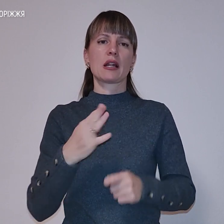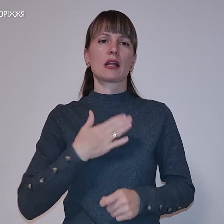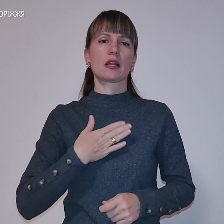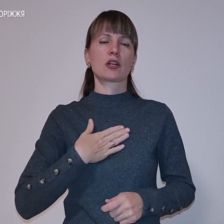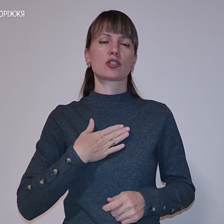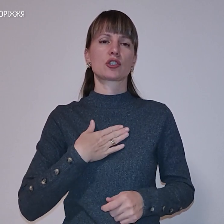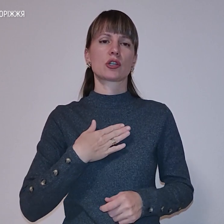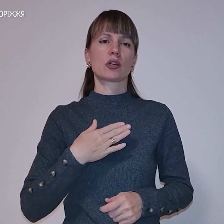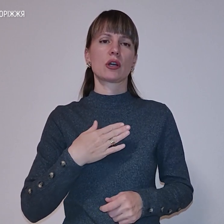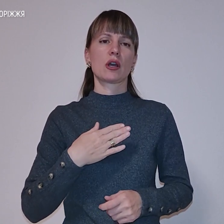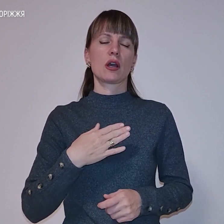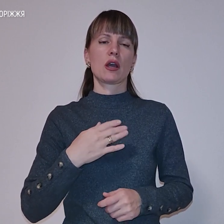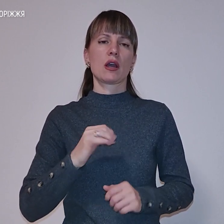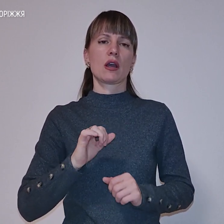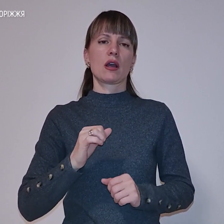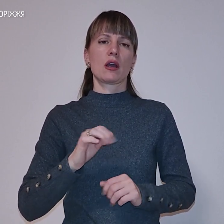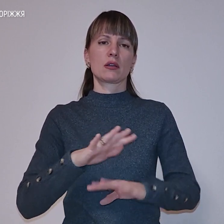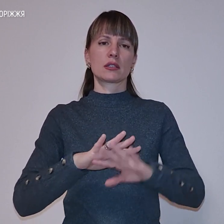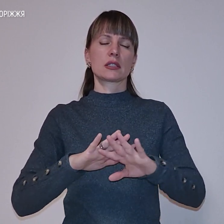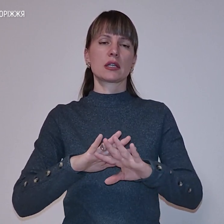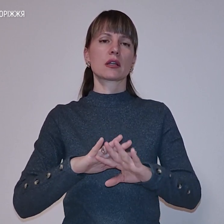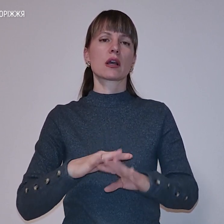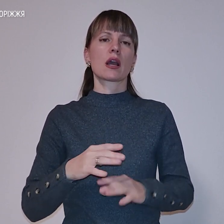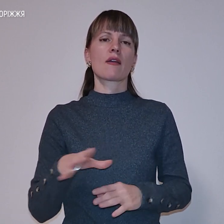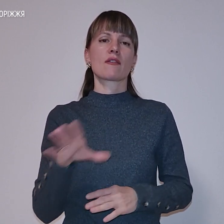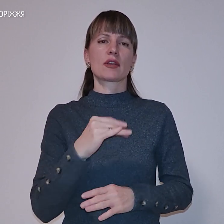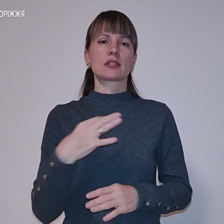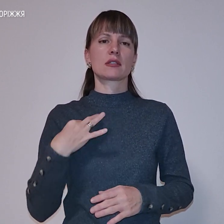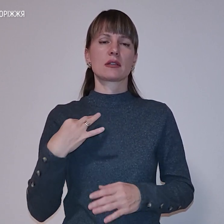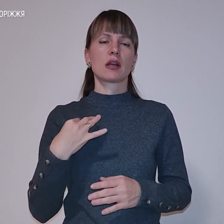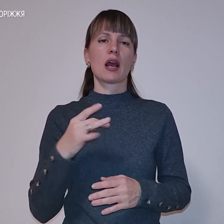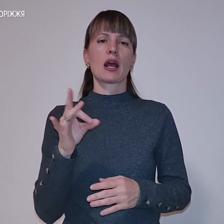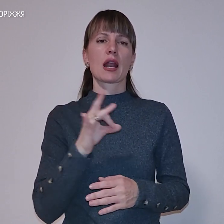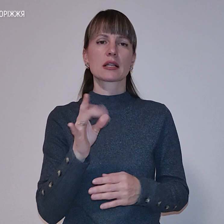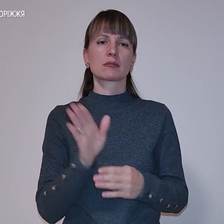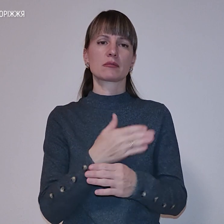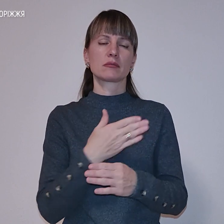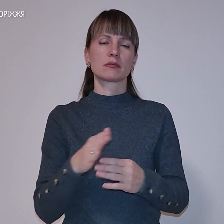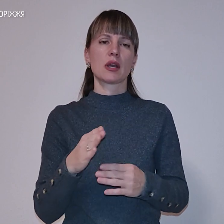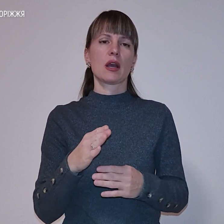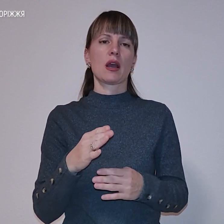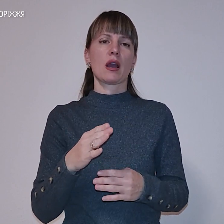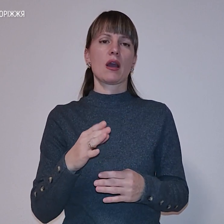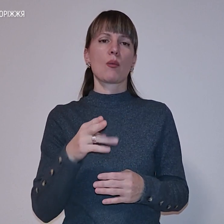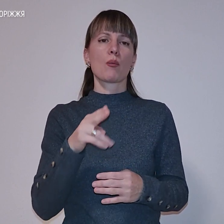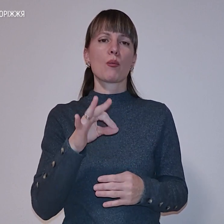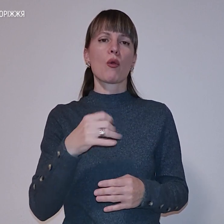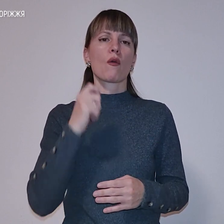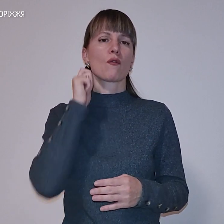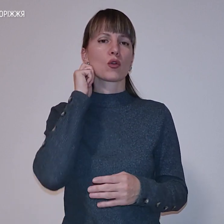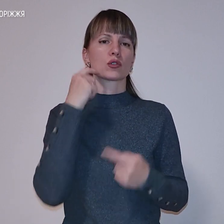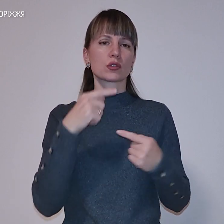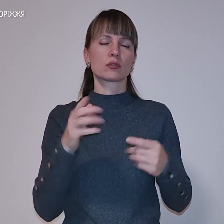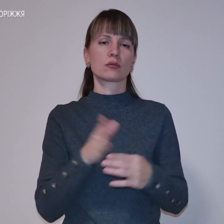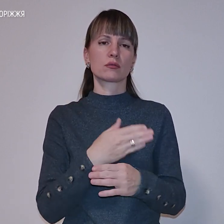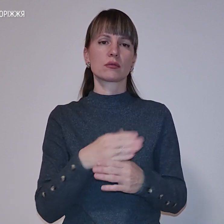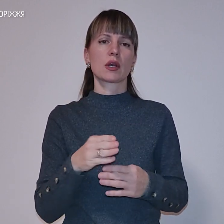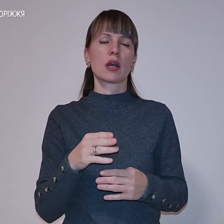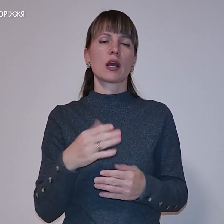Усі речі тут сортують за категоріями та розмірами. Частково вже передали військовим та людям, що приїхали з окупованого Маріуполя,